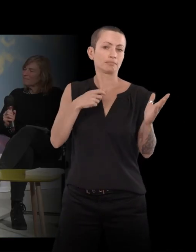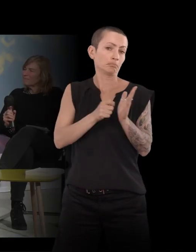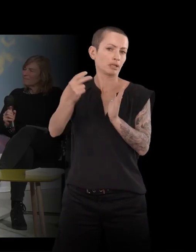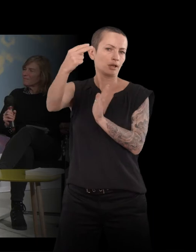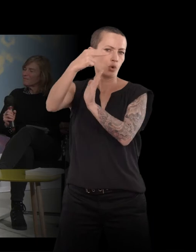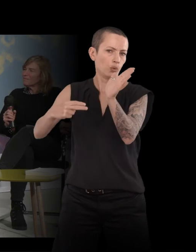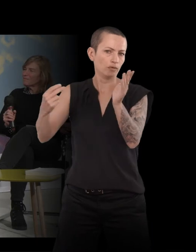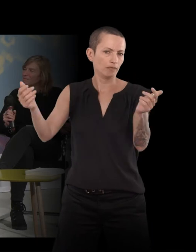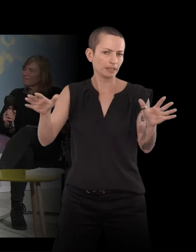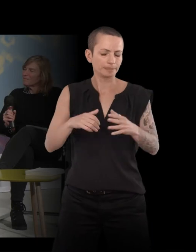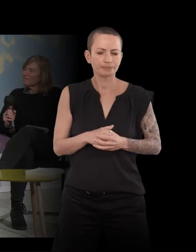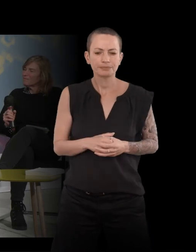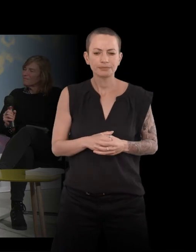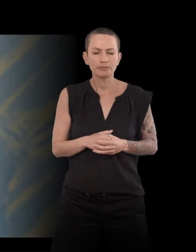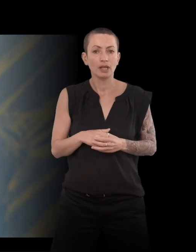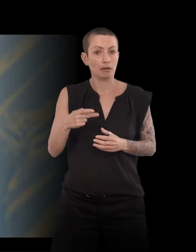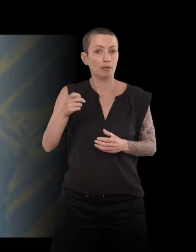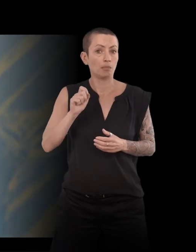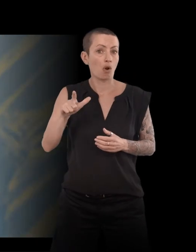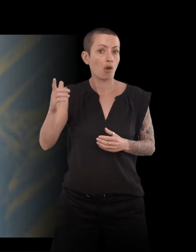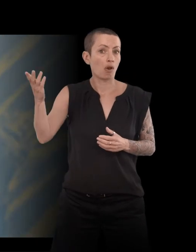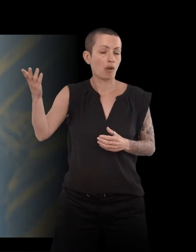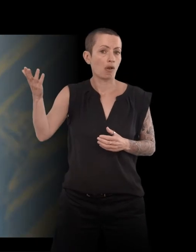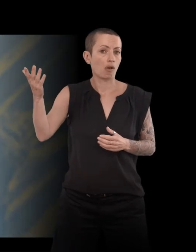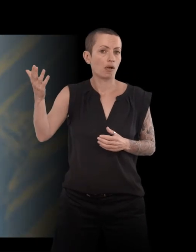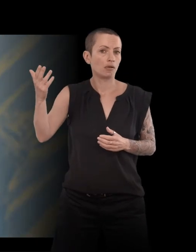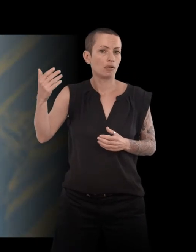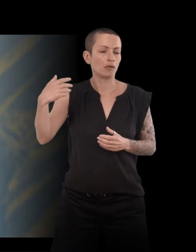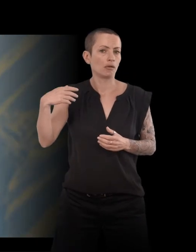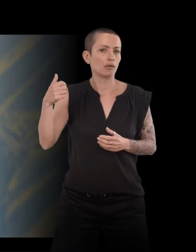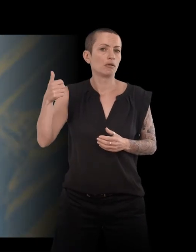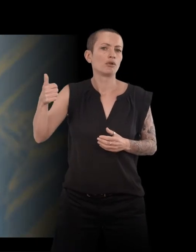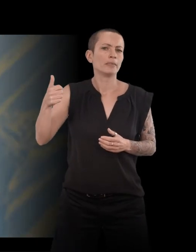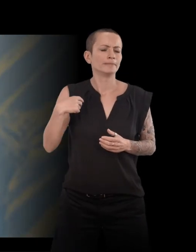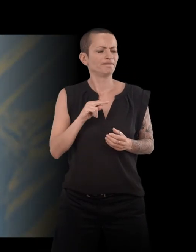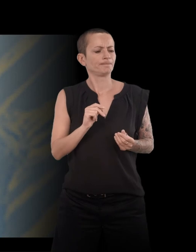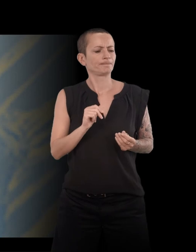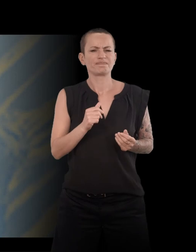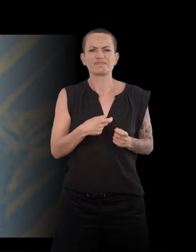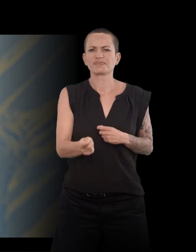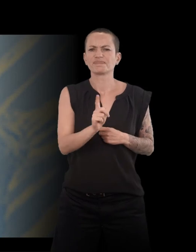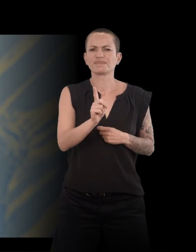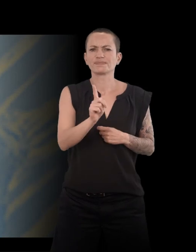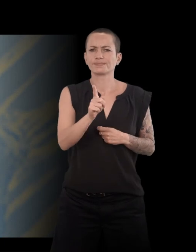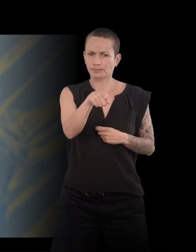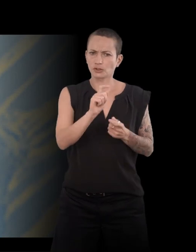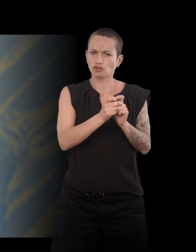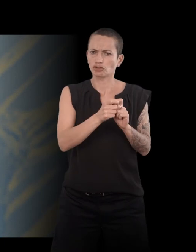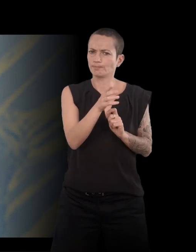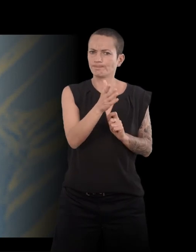Et Paul, à l'oreille, m ça ne marche pas. Il m'a dit, tu changes juste le mot. Et je lui dit, pourquoi ?